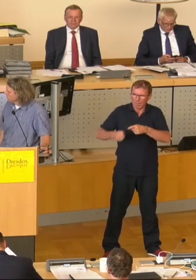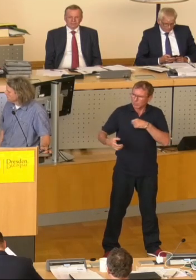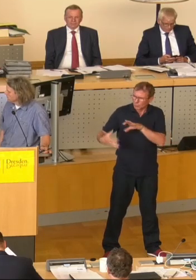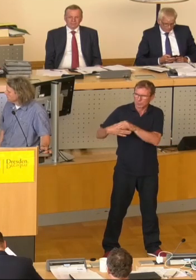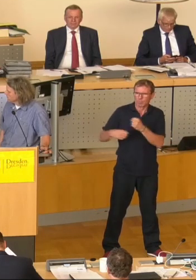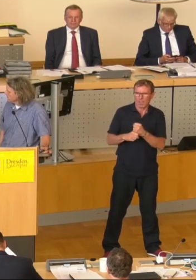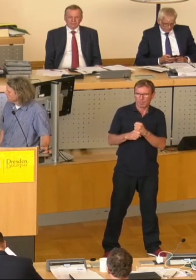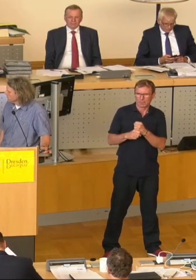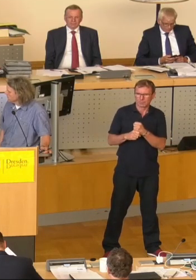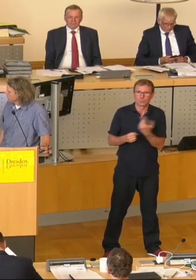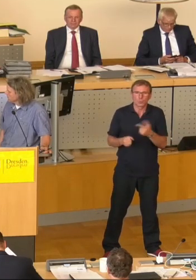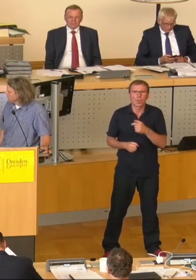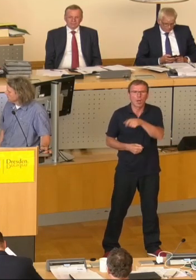auch